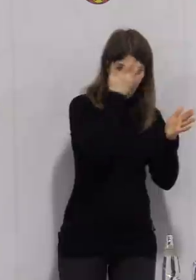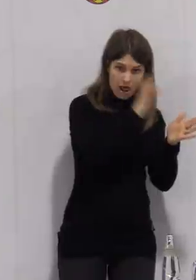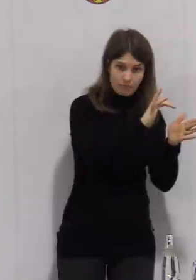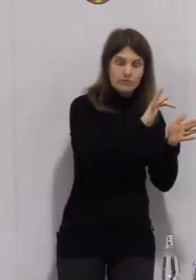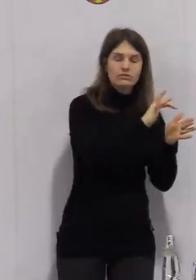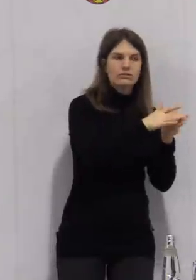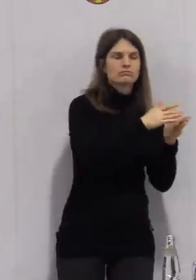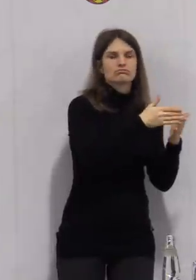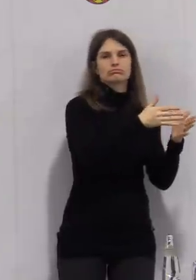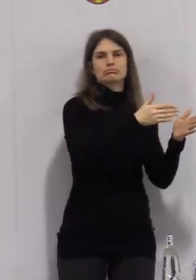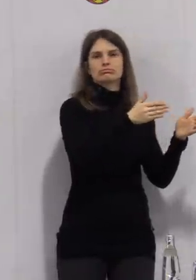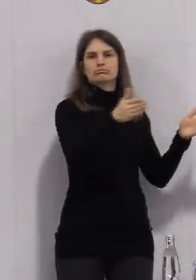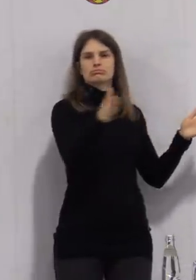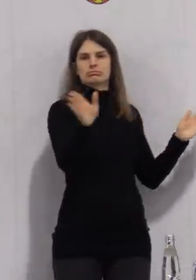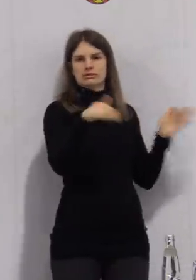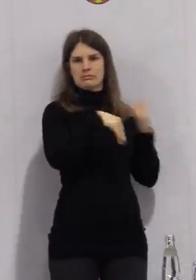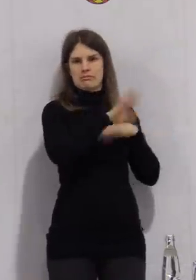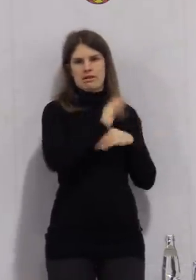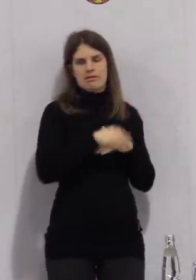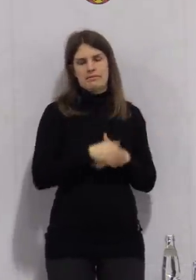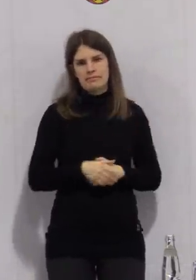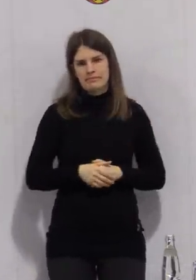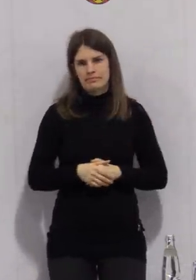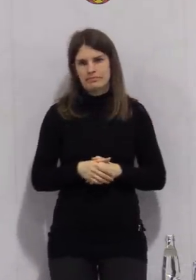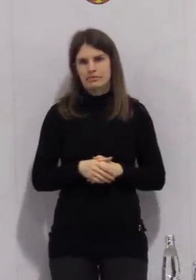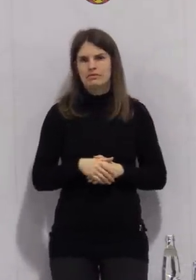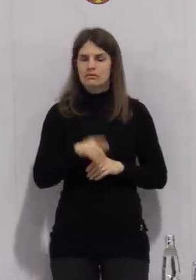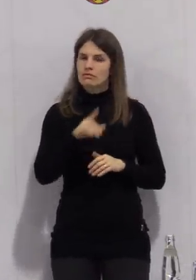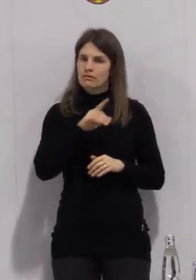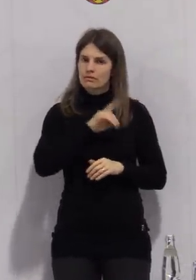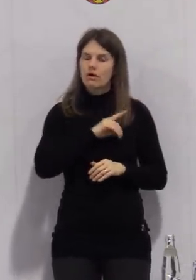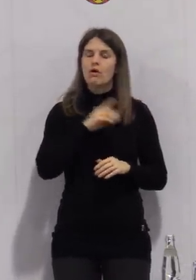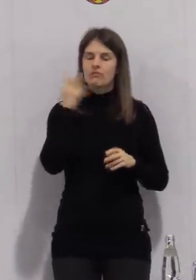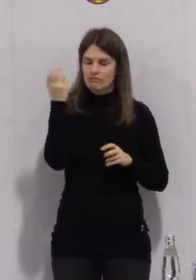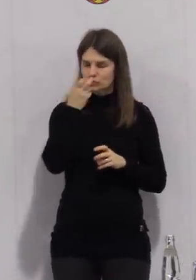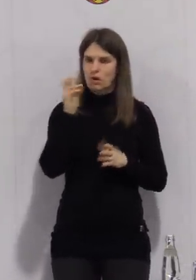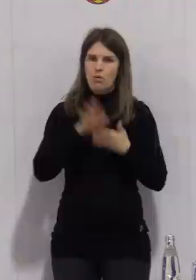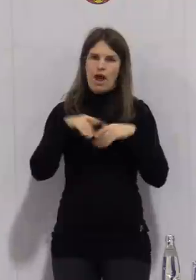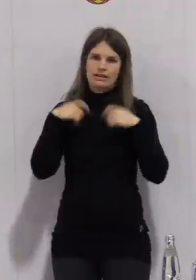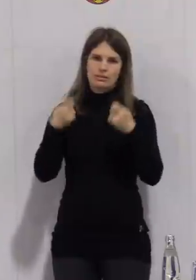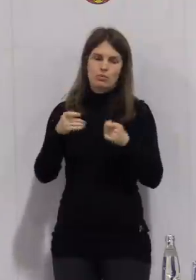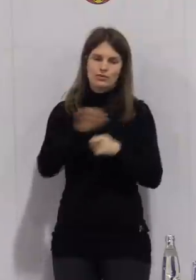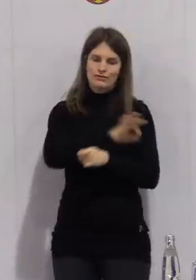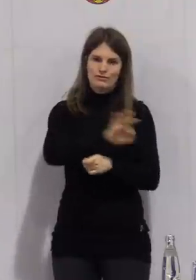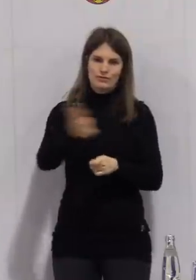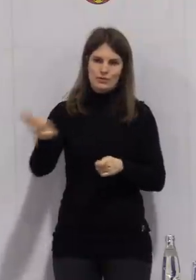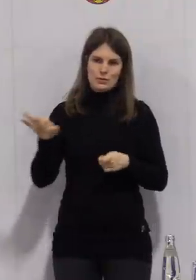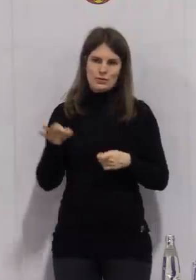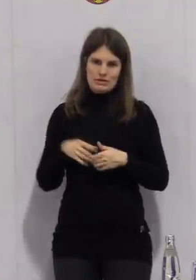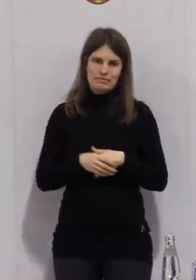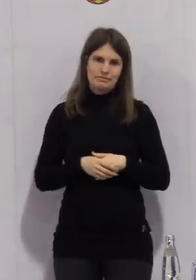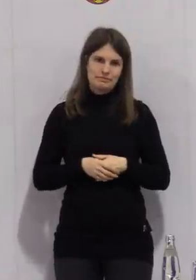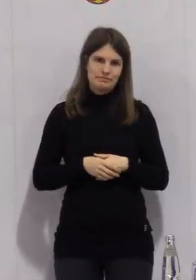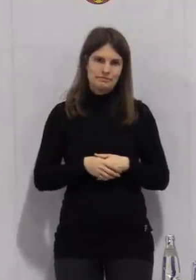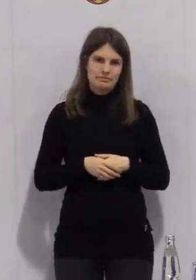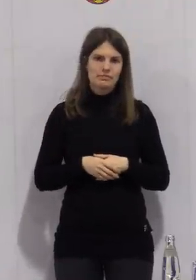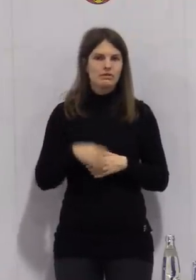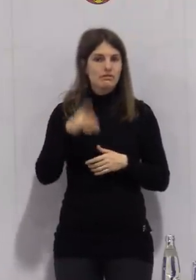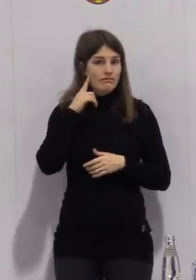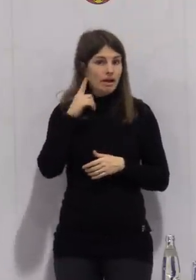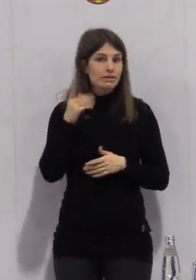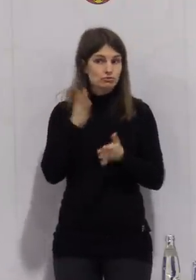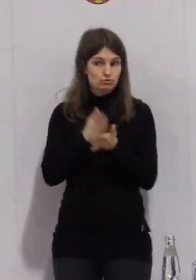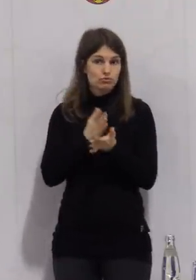Angebot machen, wo wir wissen, dass es auch schon ein oder zwei Unternehmen im Burgenlandkreis gibt, die auf diese Selbsttests